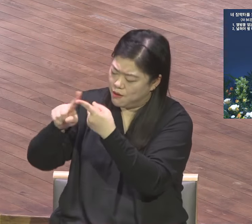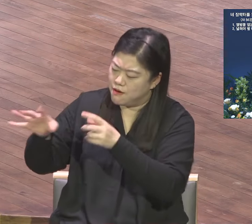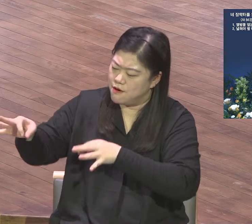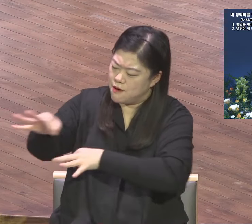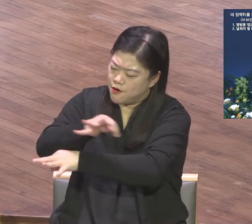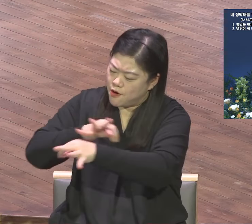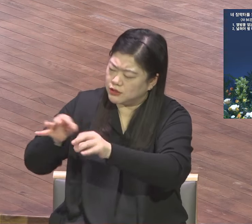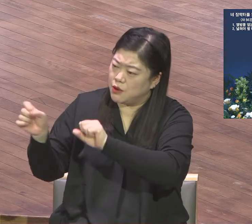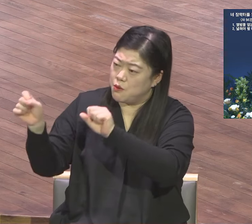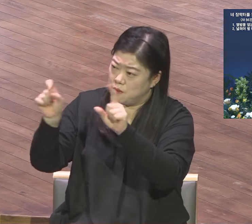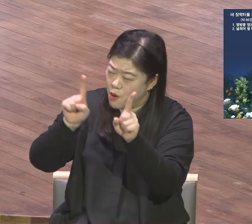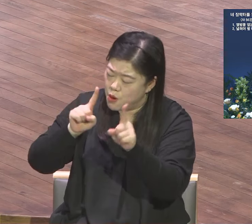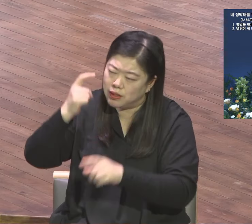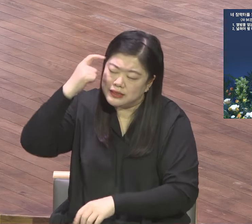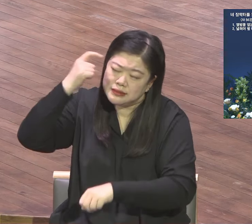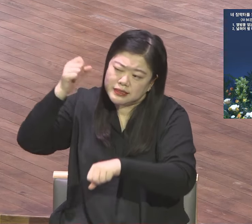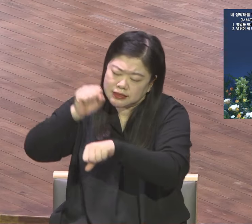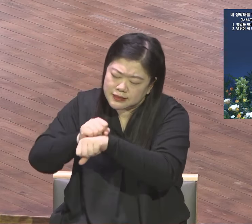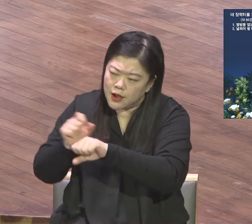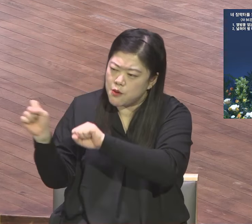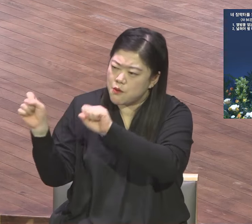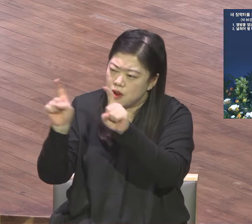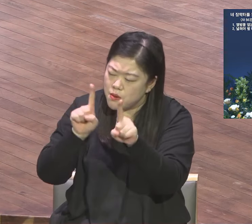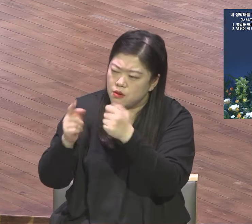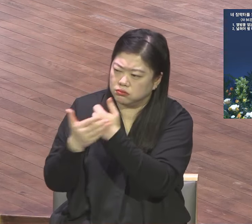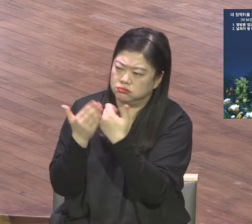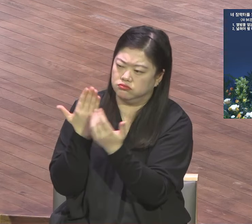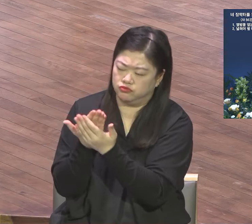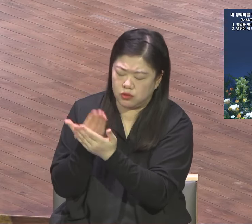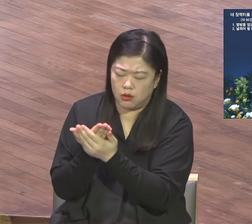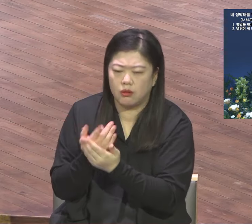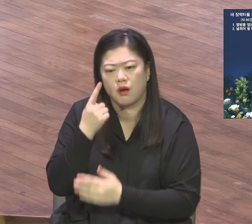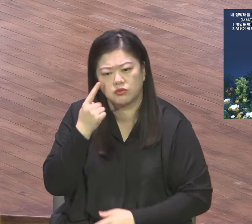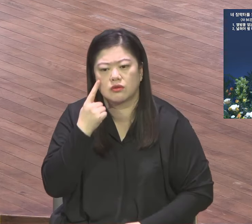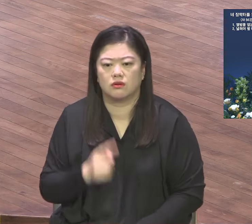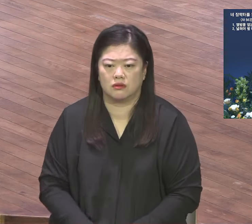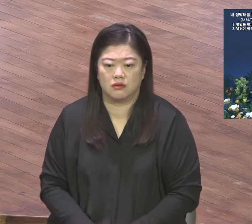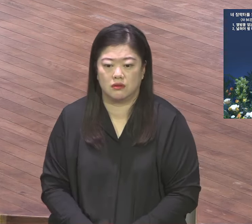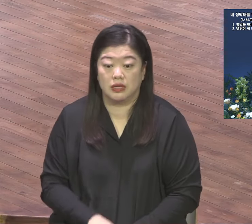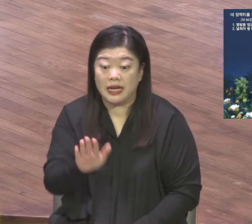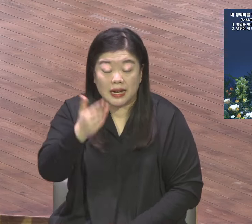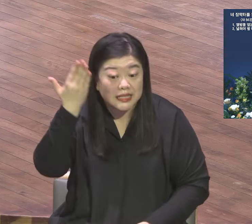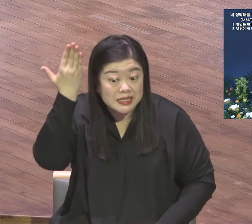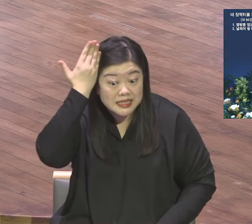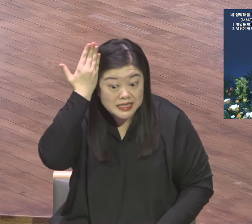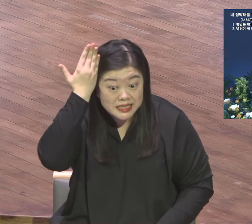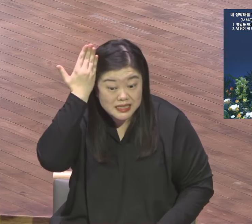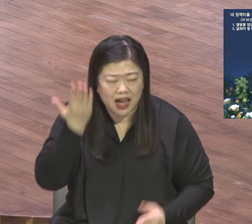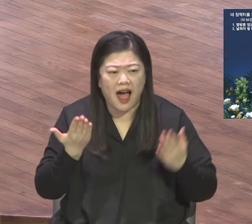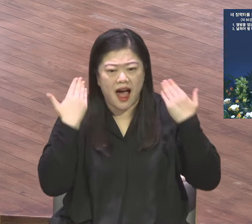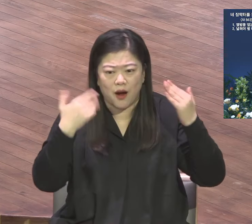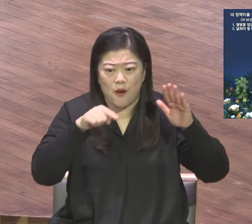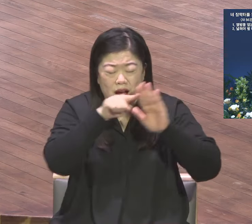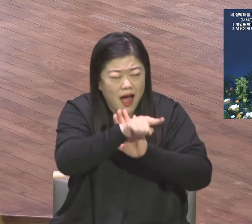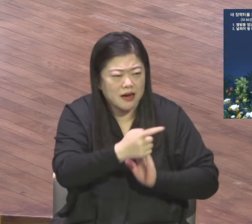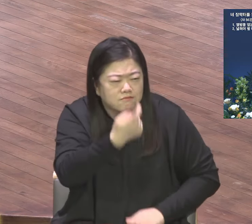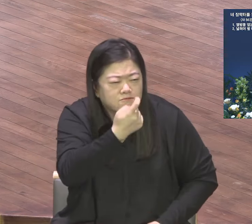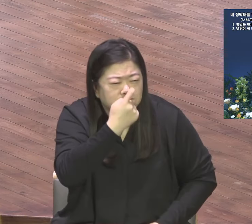부족하거든 구해주시고 웃지 않아서 하나님께 구하라 그러세요 지식은 공부를 해야 되어있지만 지혜는 지혜는 하나님이 주시는 거라고요